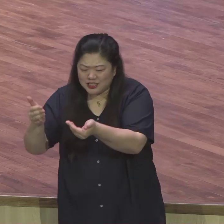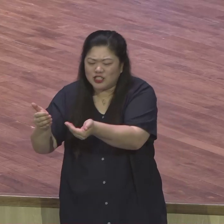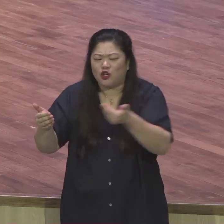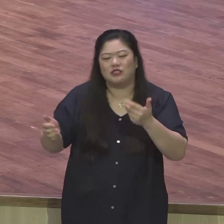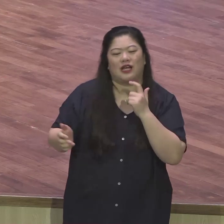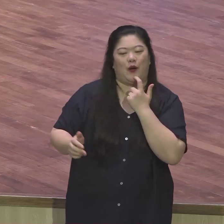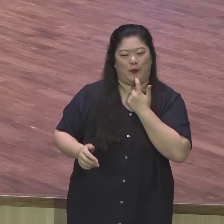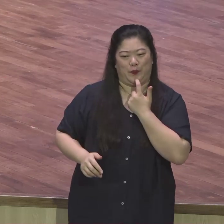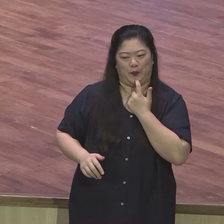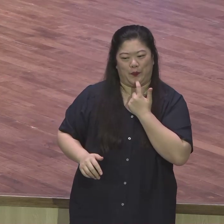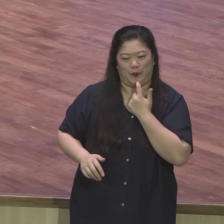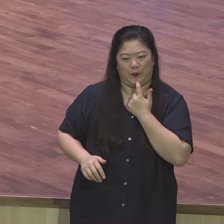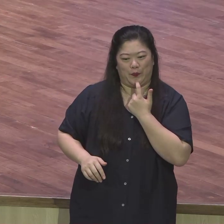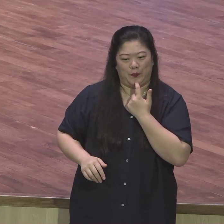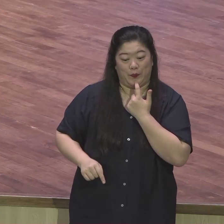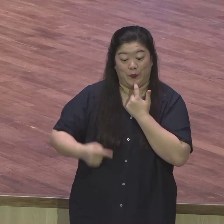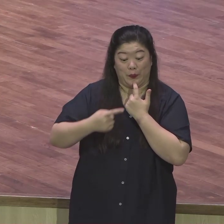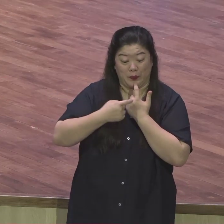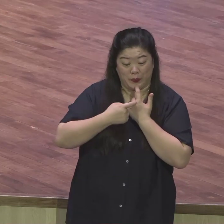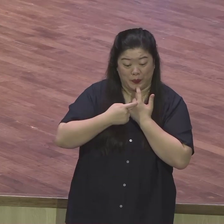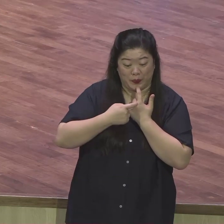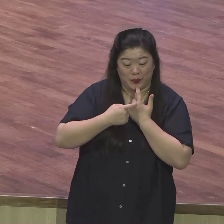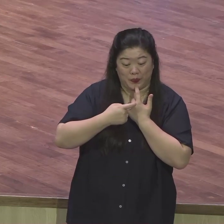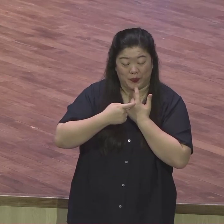받은 이름이 그대로 납니다. 이스라엘